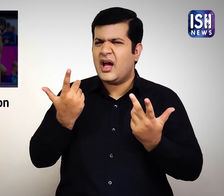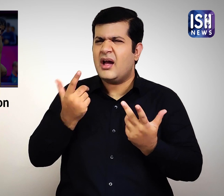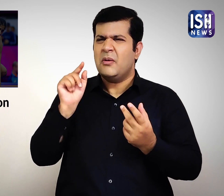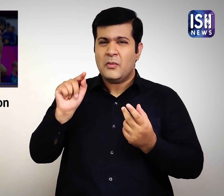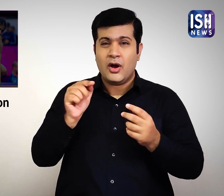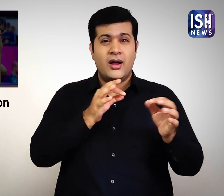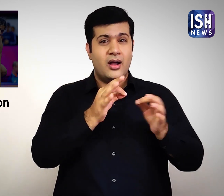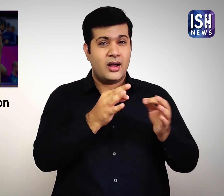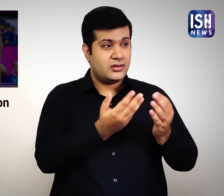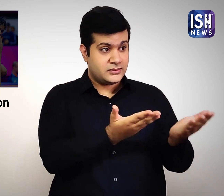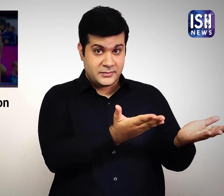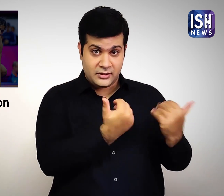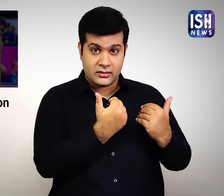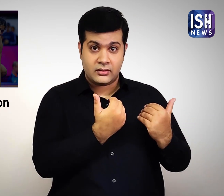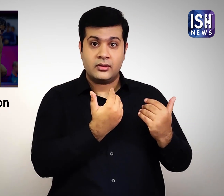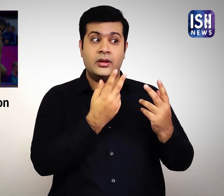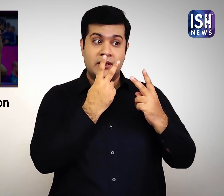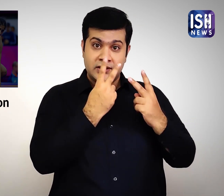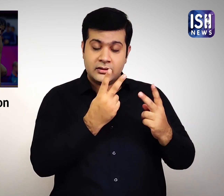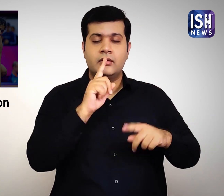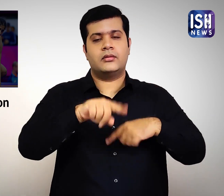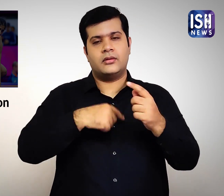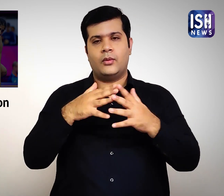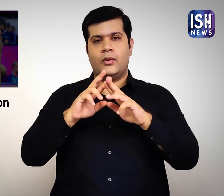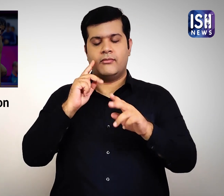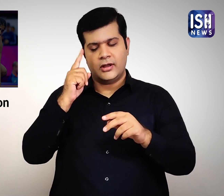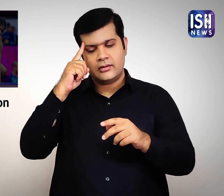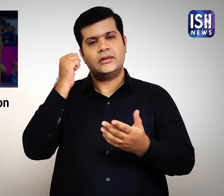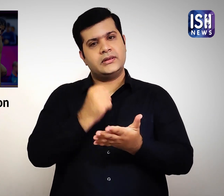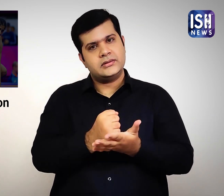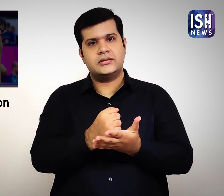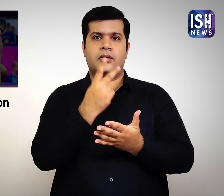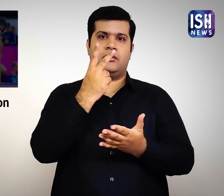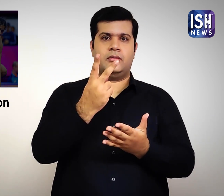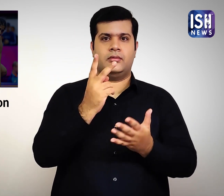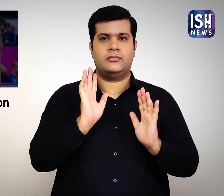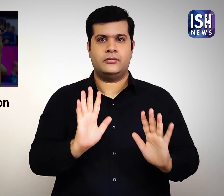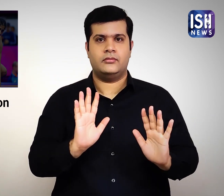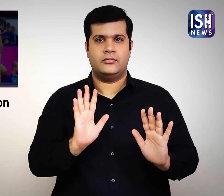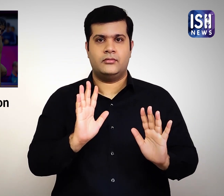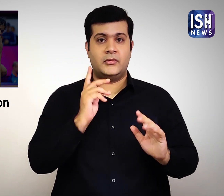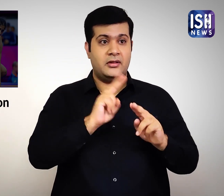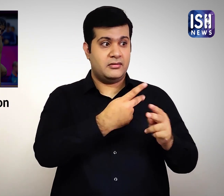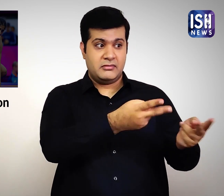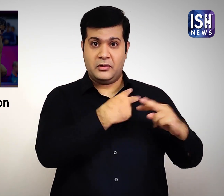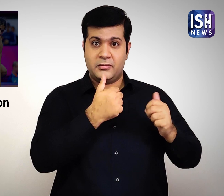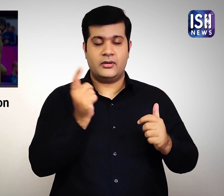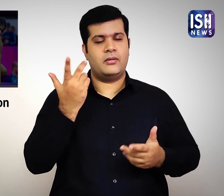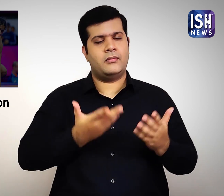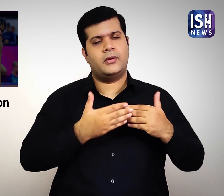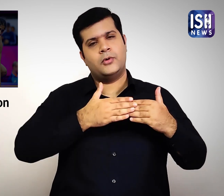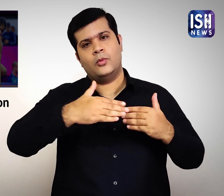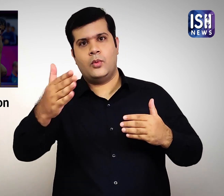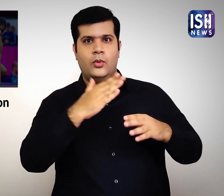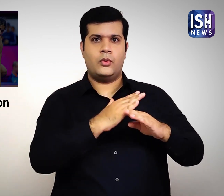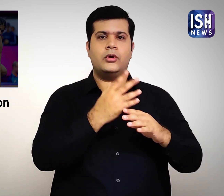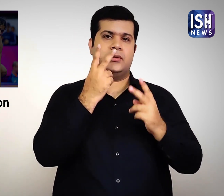सकती, जब तक कि वह जवाब दाखिल नहीं कर देती और WFI अंतिम निर्नई नहीं ले लेती। अगर वह